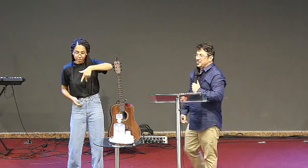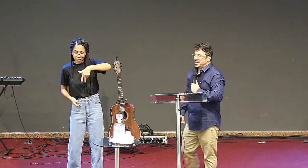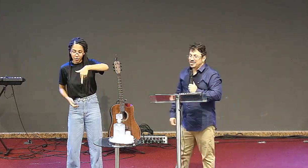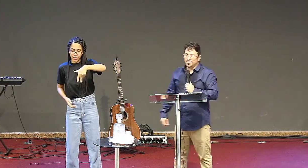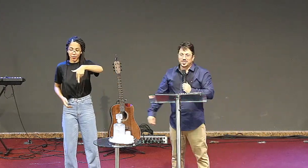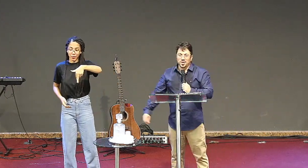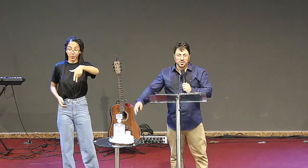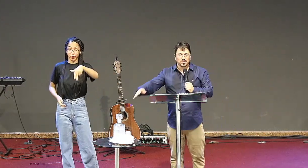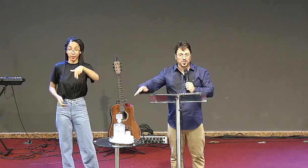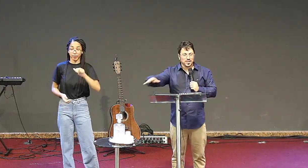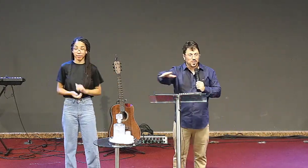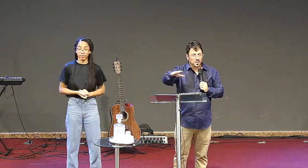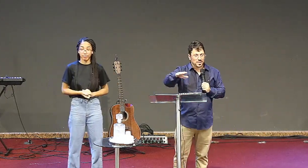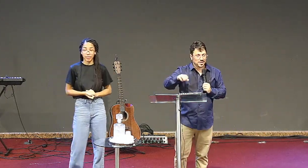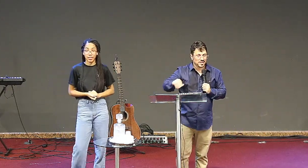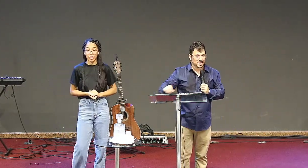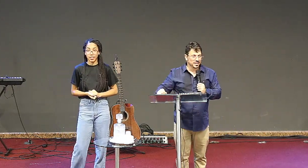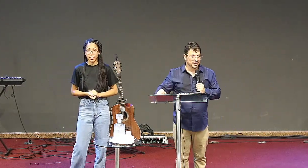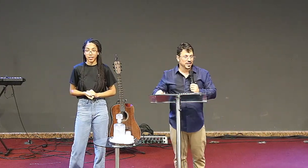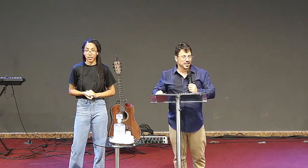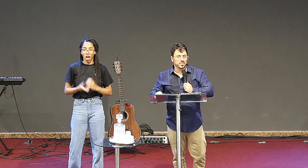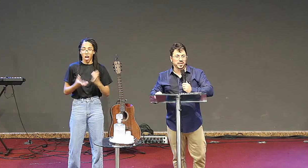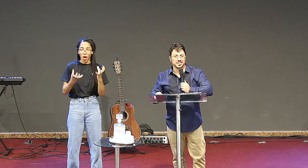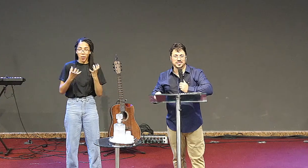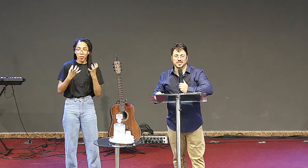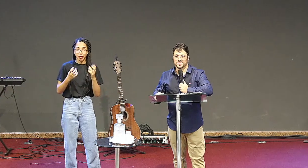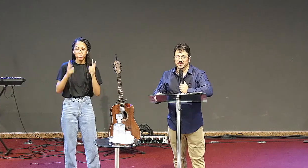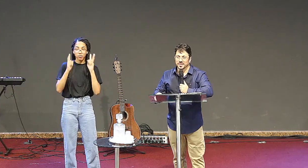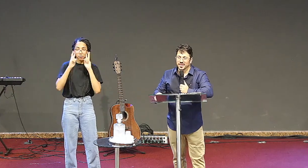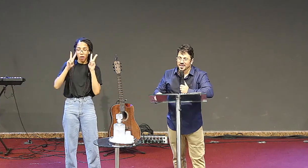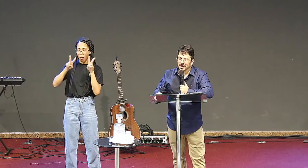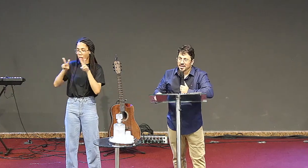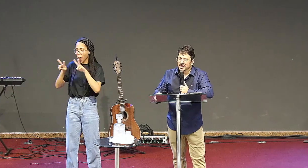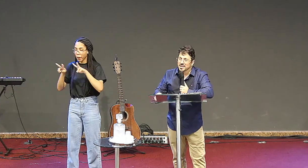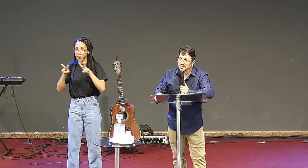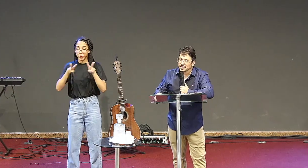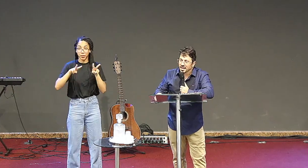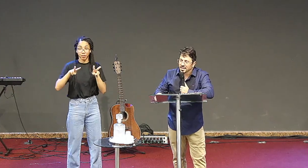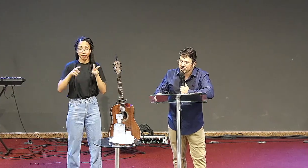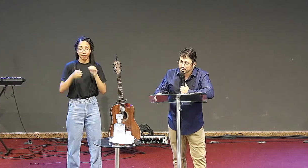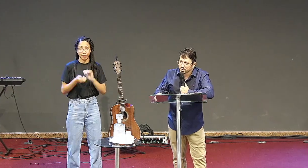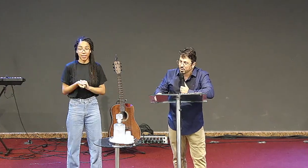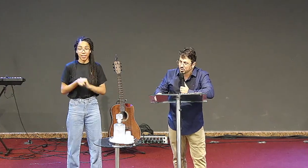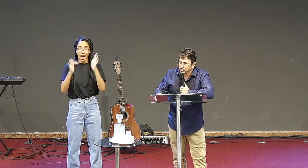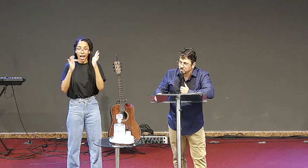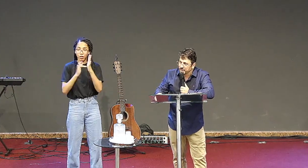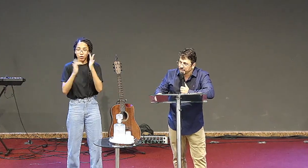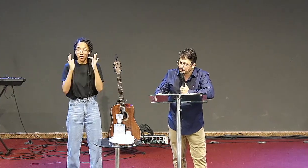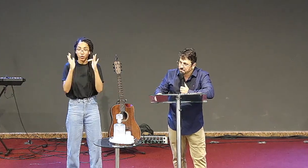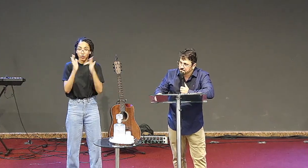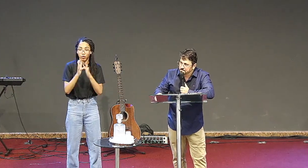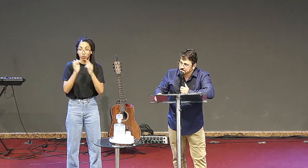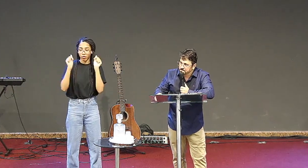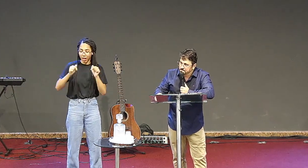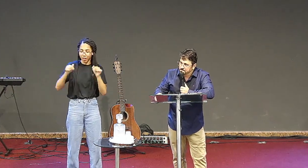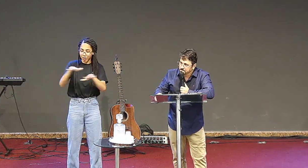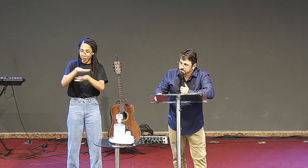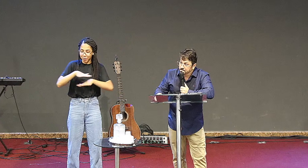eu quero que você olhe ao seu redor e pense, ele anda no nosso meio,